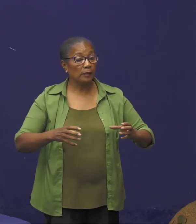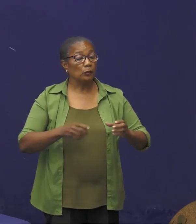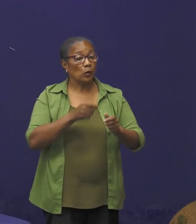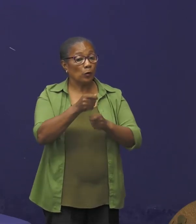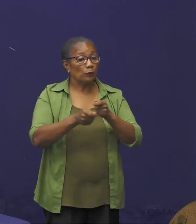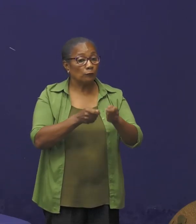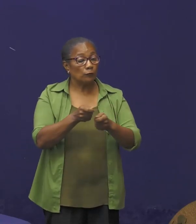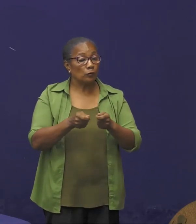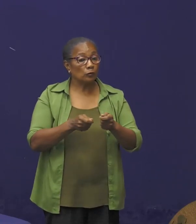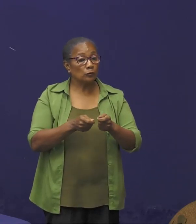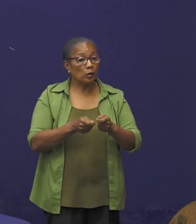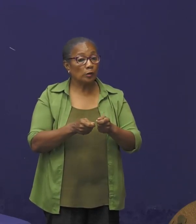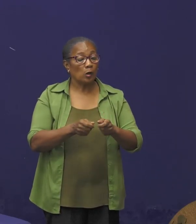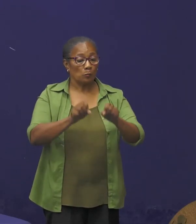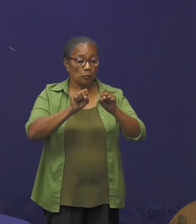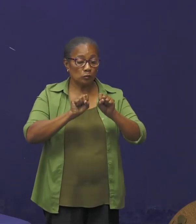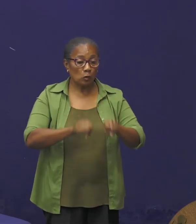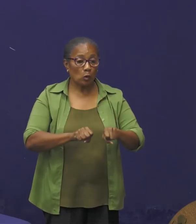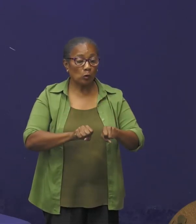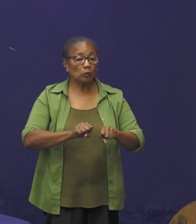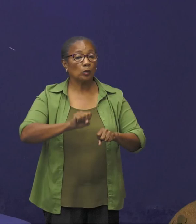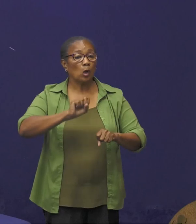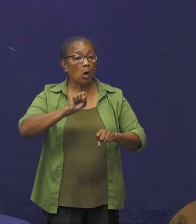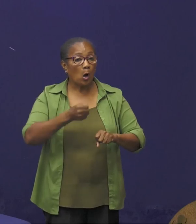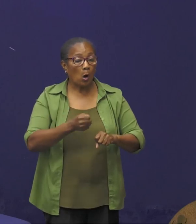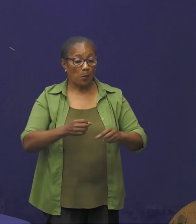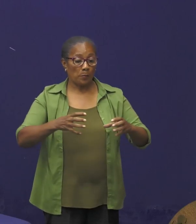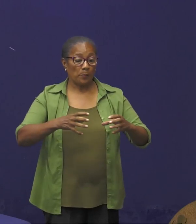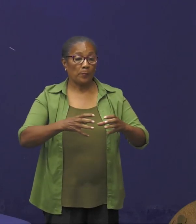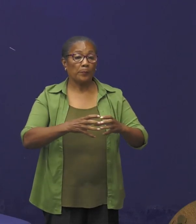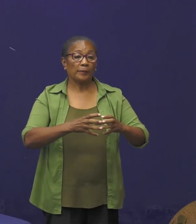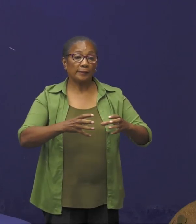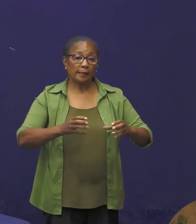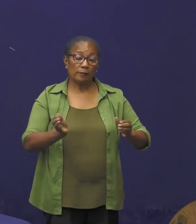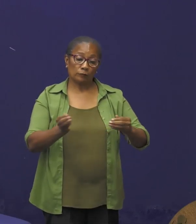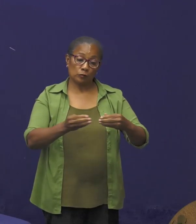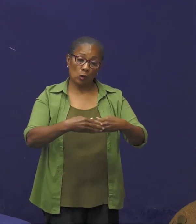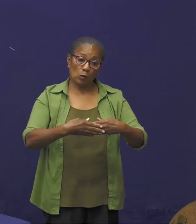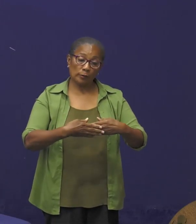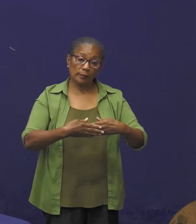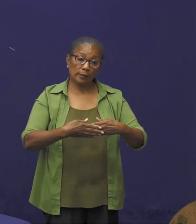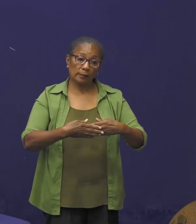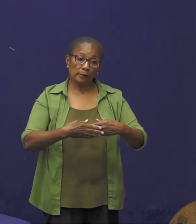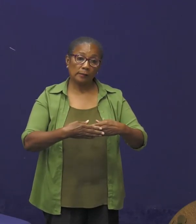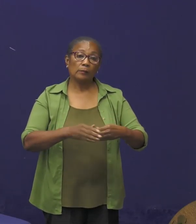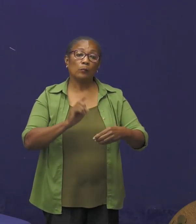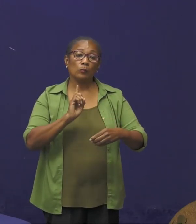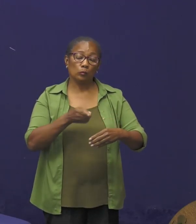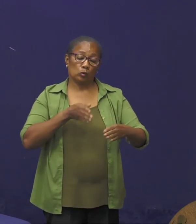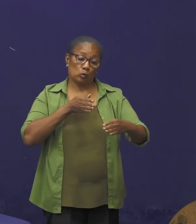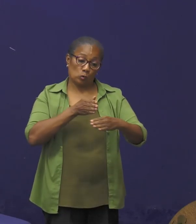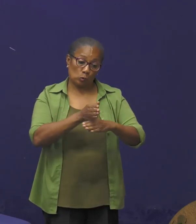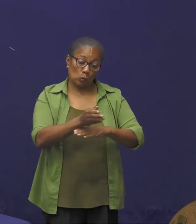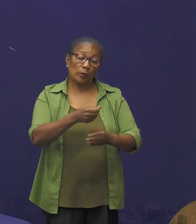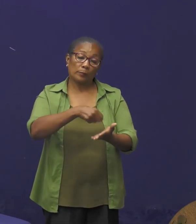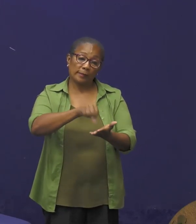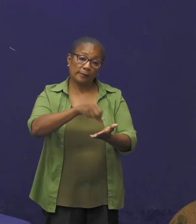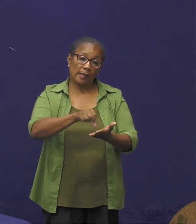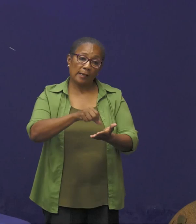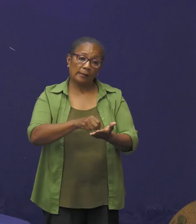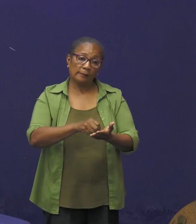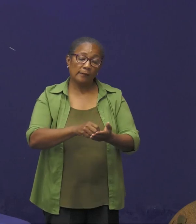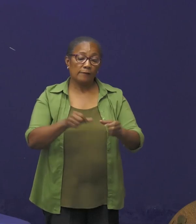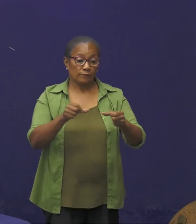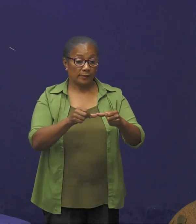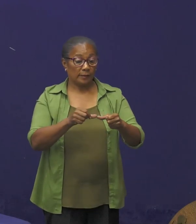besluiten om tot bedrijfssluiting over te gaan, dus dat daarbij de doorbetaling van het